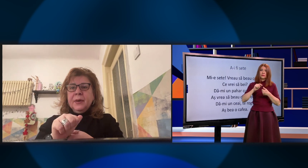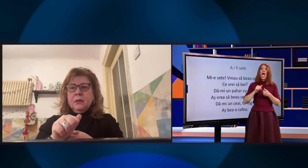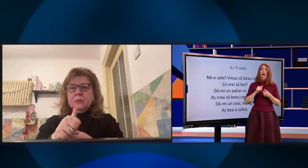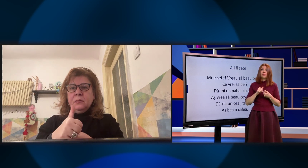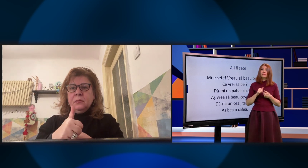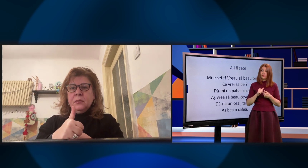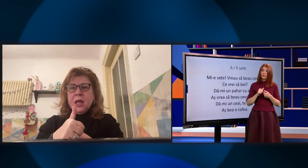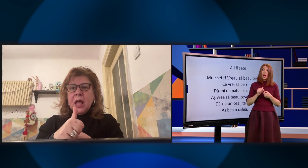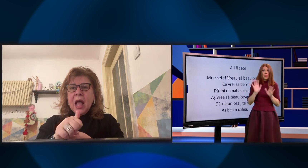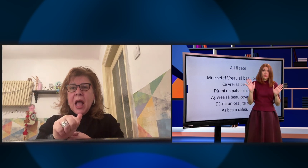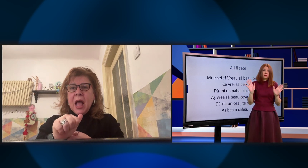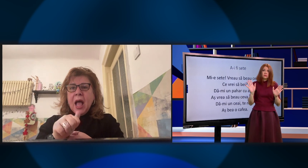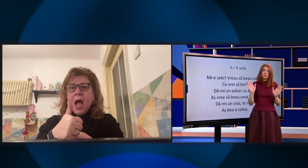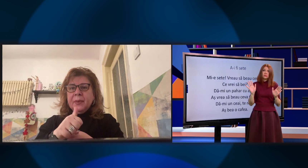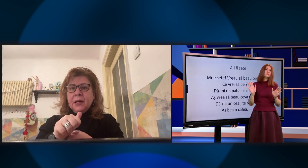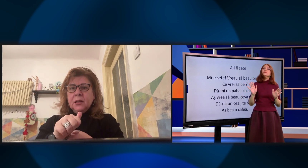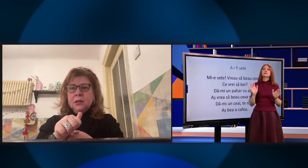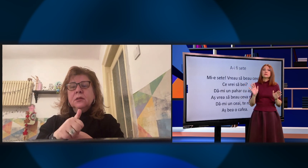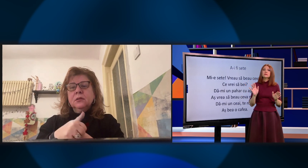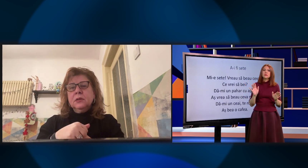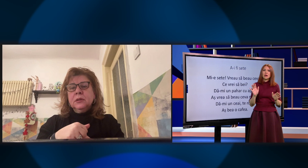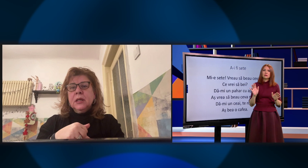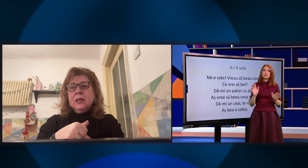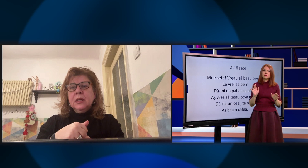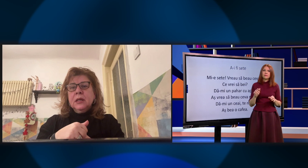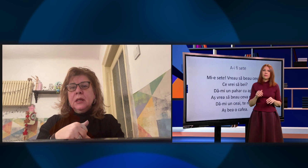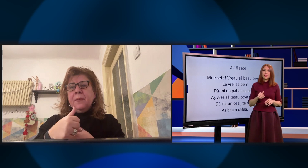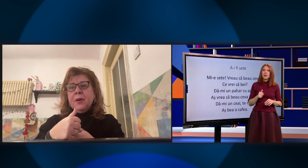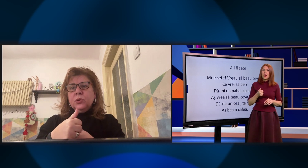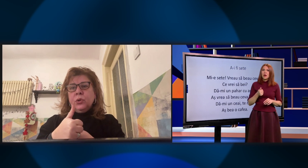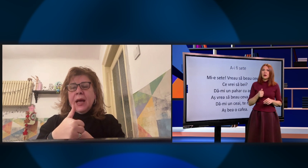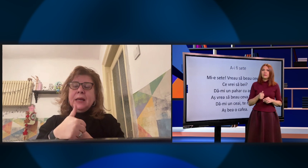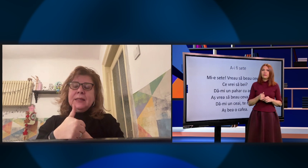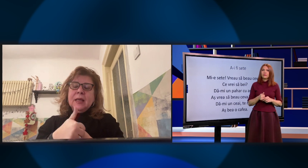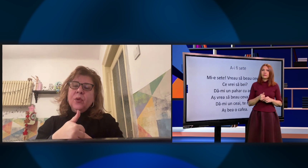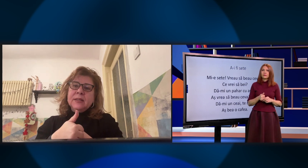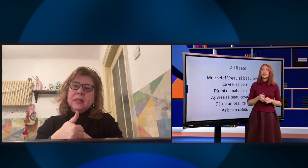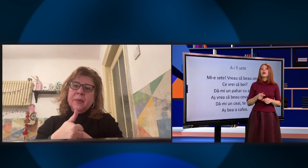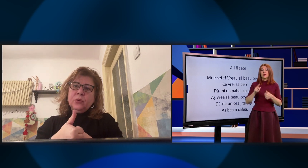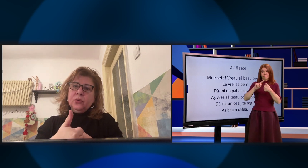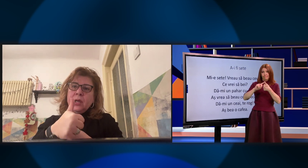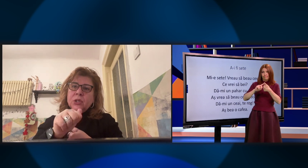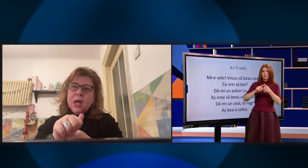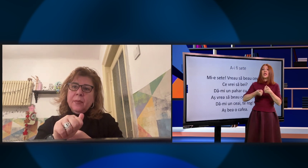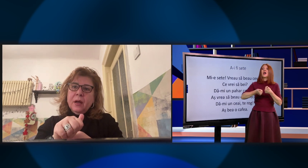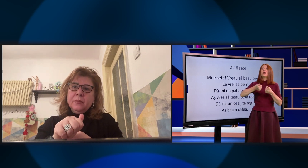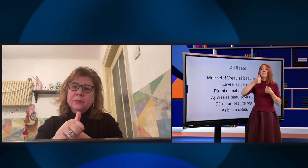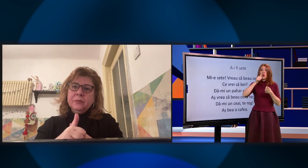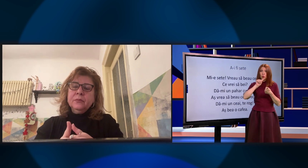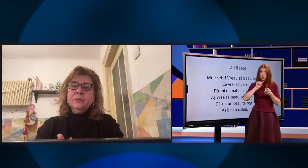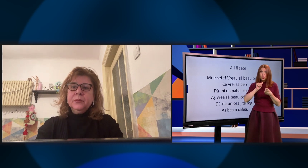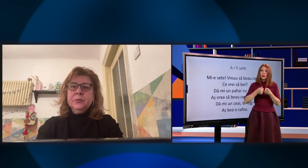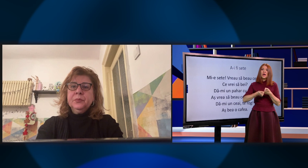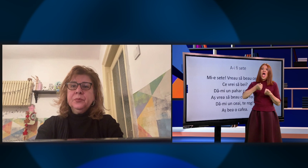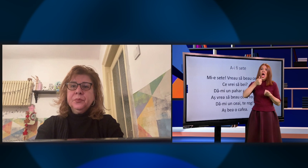Apă. Apă. Apă. Da. Apă de băutură, adică semnul este de băutură și apă.